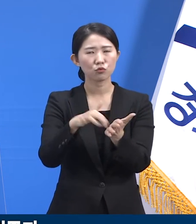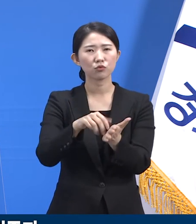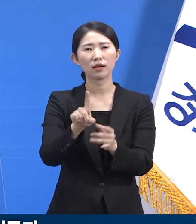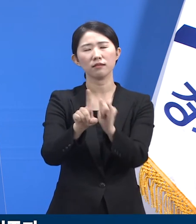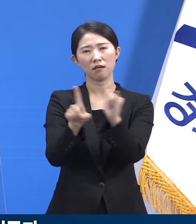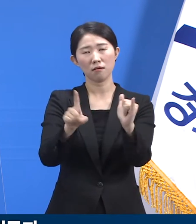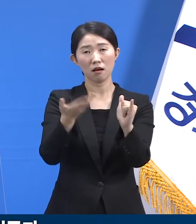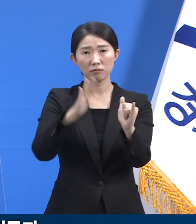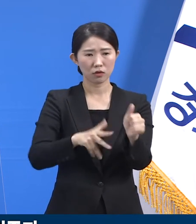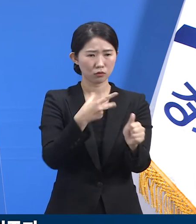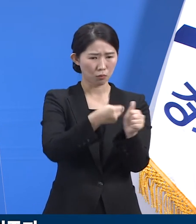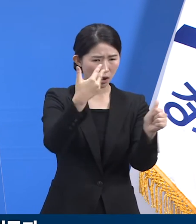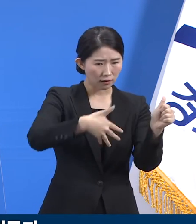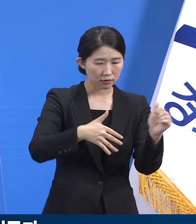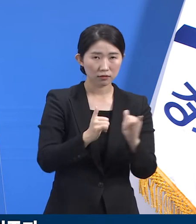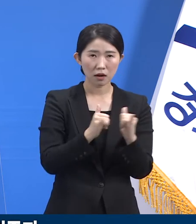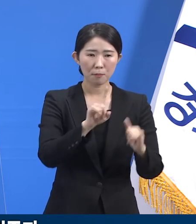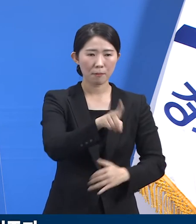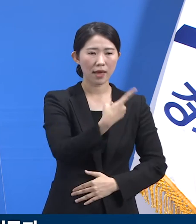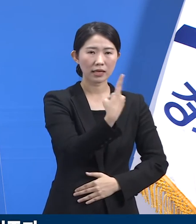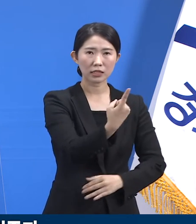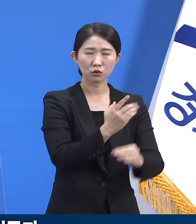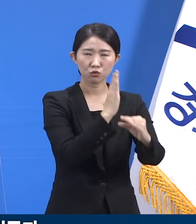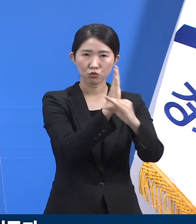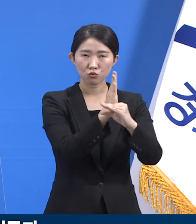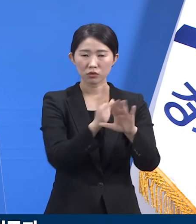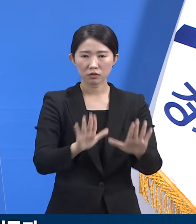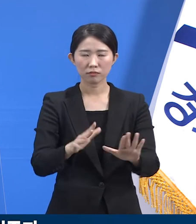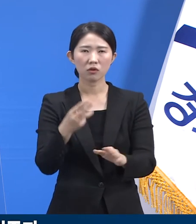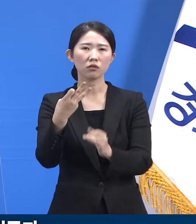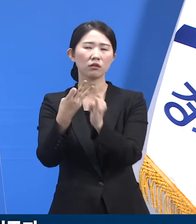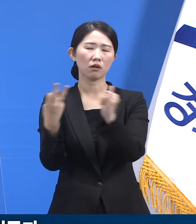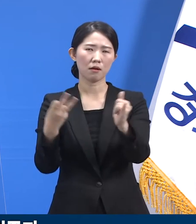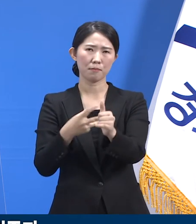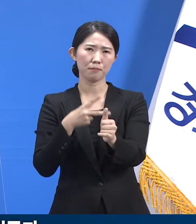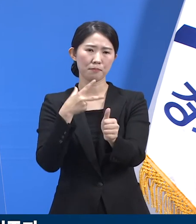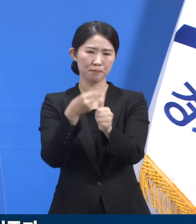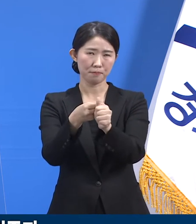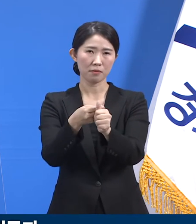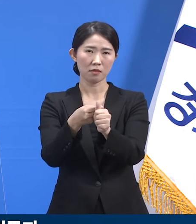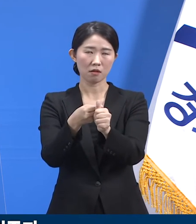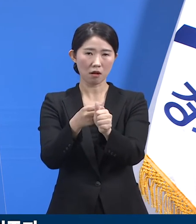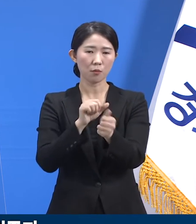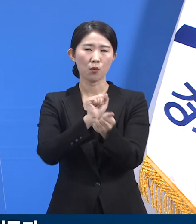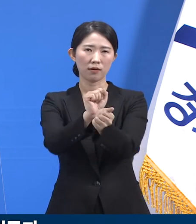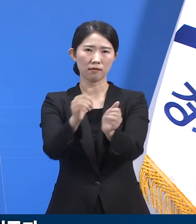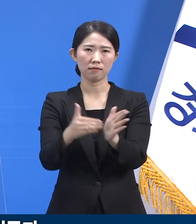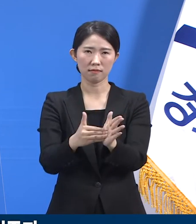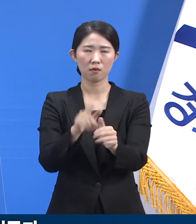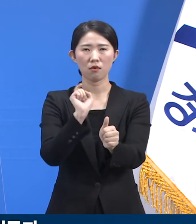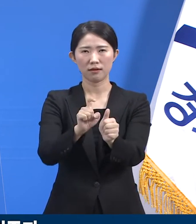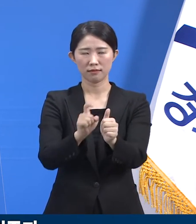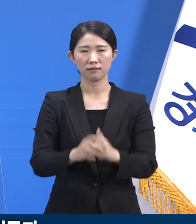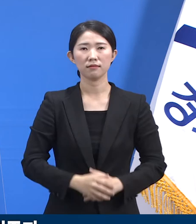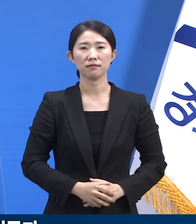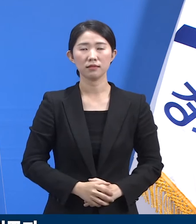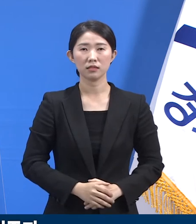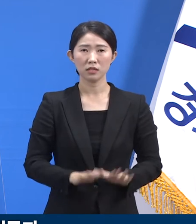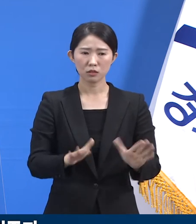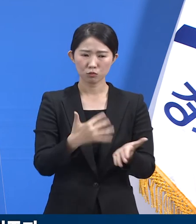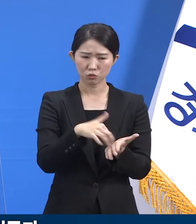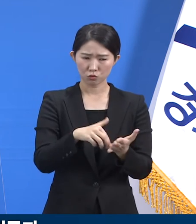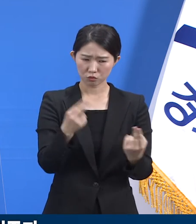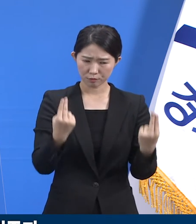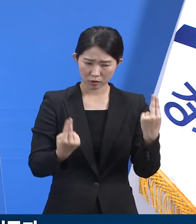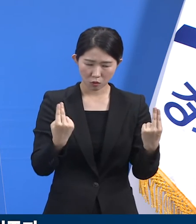접종받지 않은 환자 101명 중에서는 13명이 감염되고 말았습니다. 백분율로